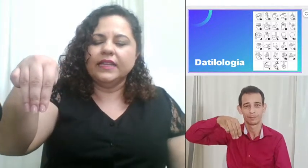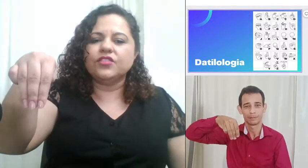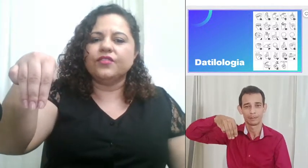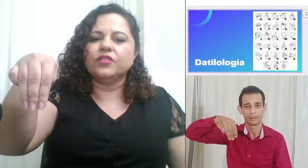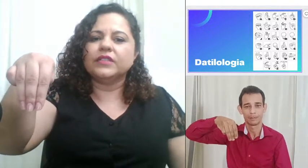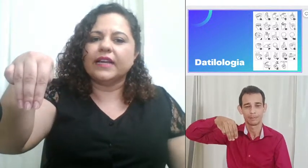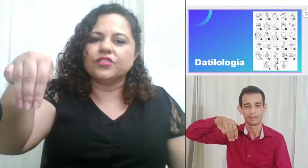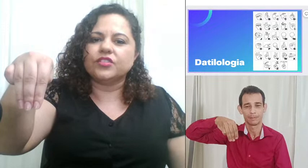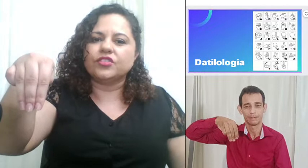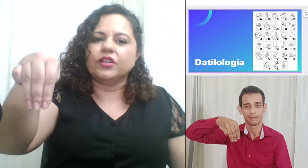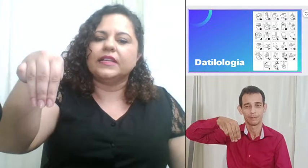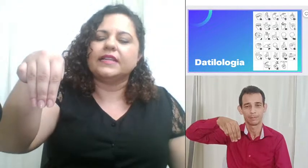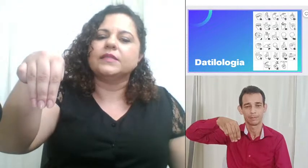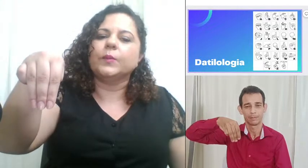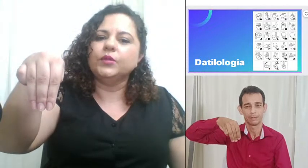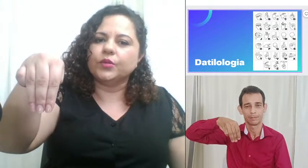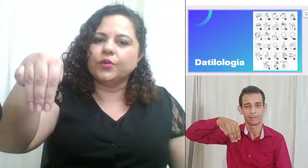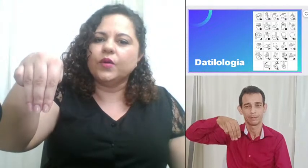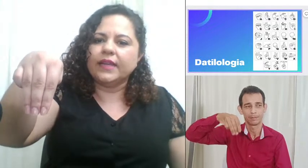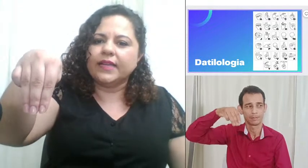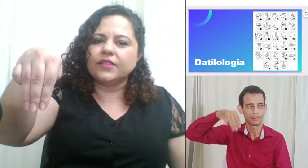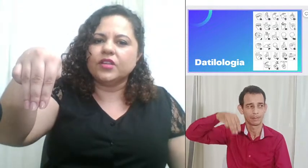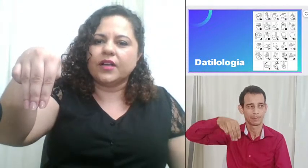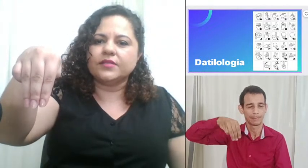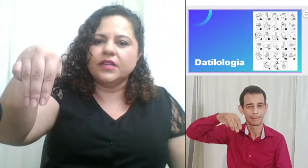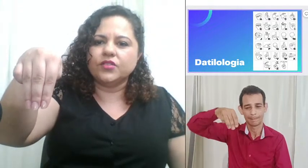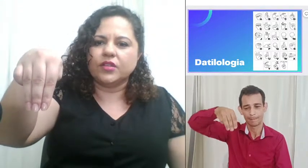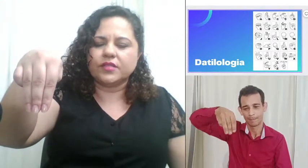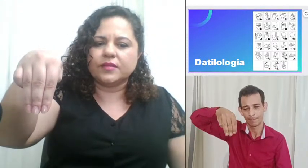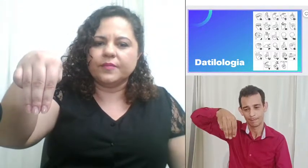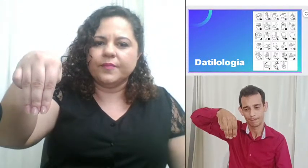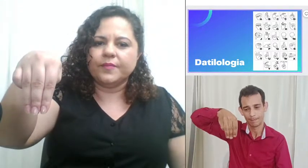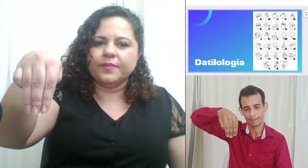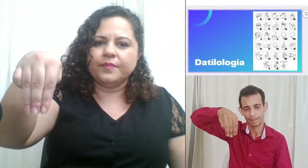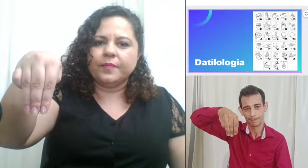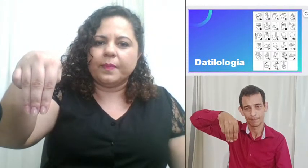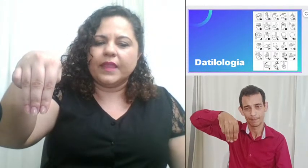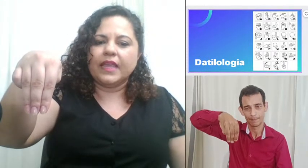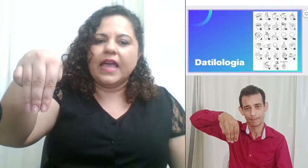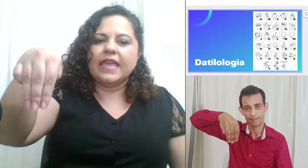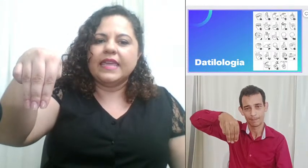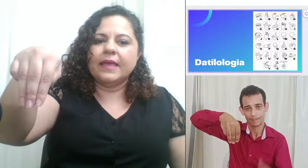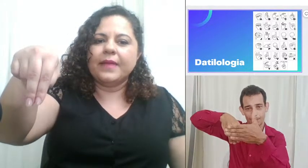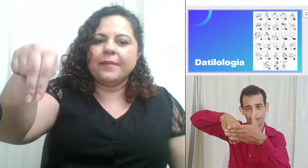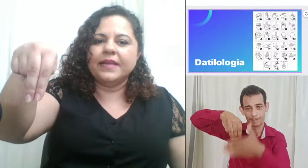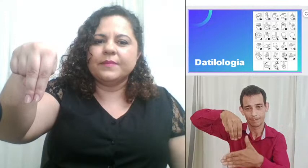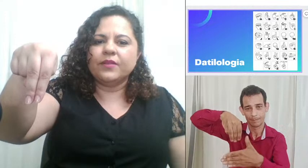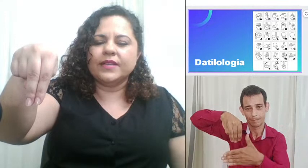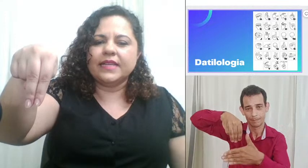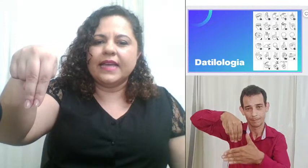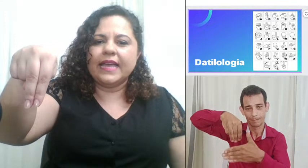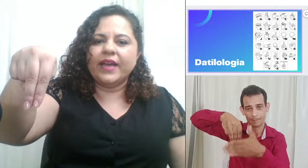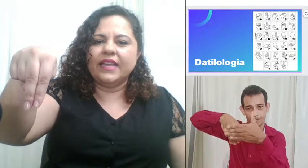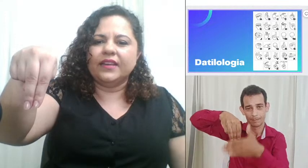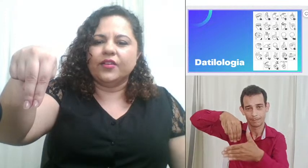dificuldade de coordenação motora o correto é esticar os dedinhos a mesma coisa é o N ó